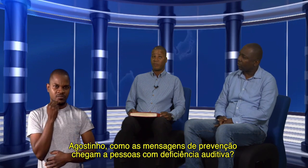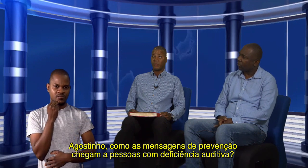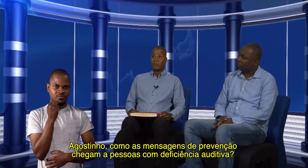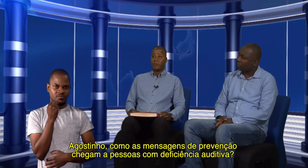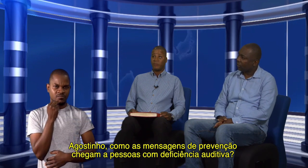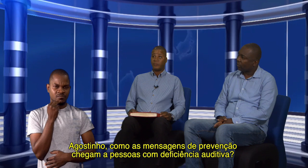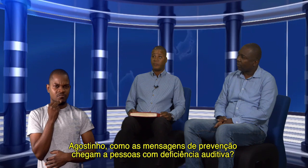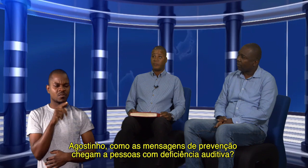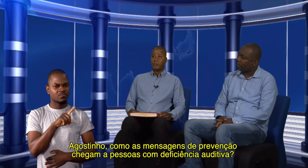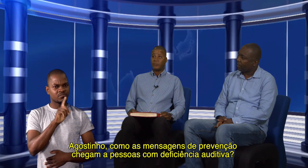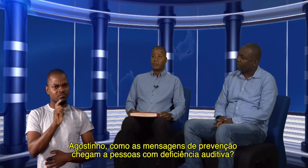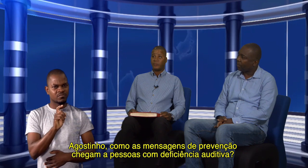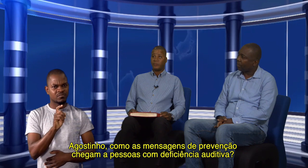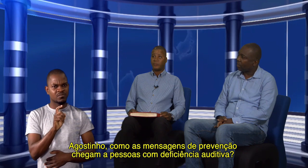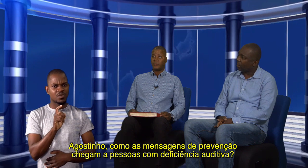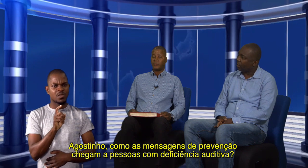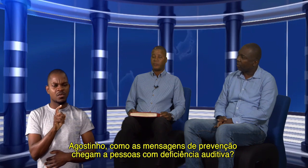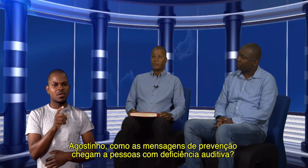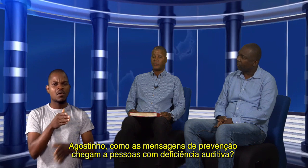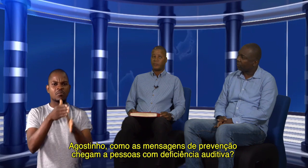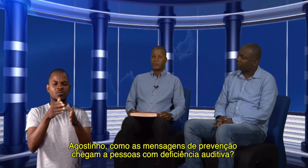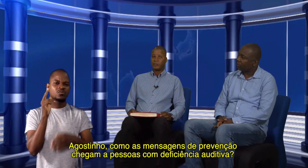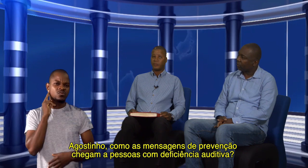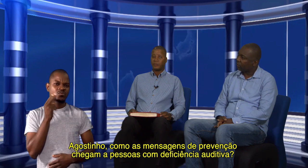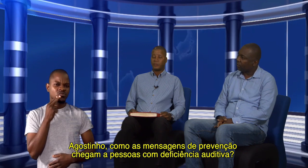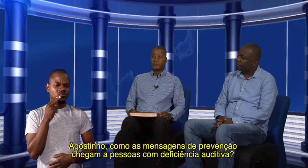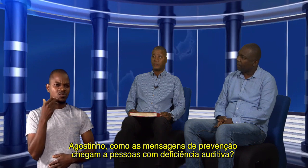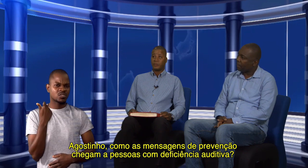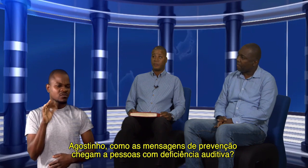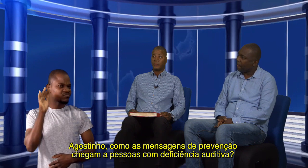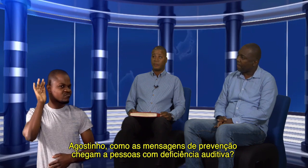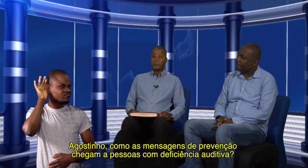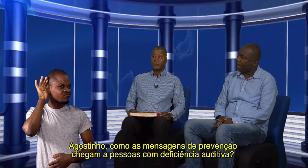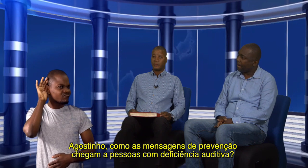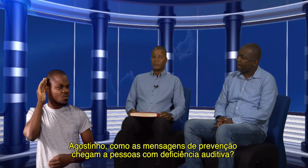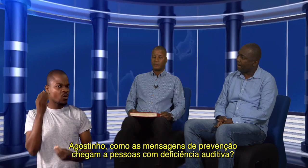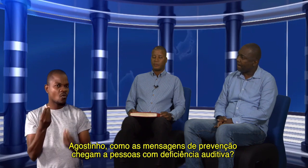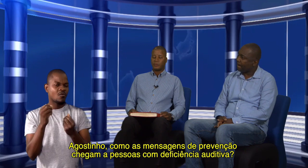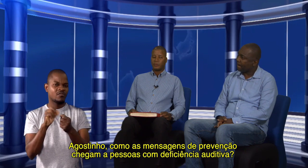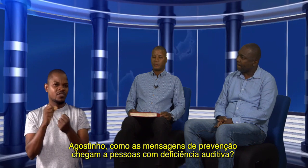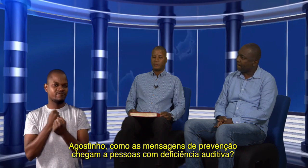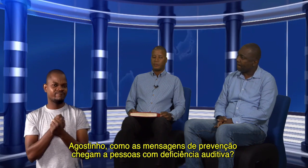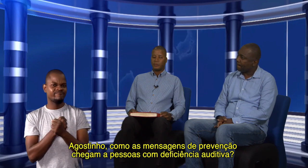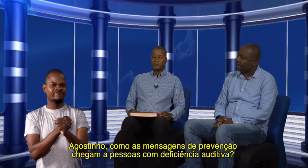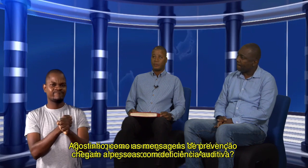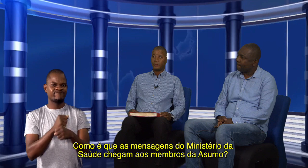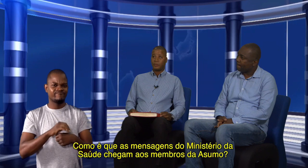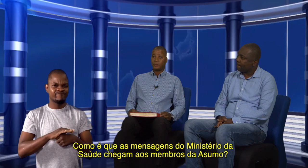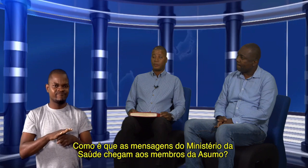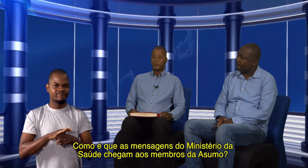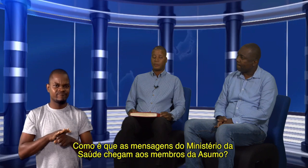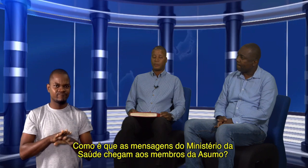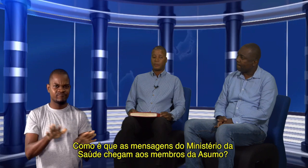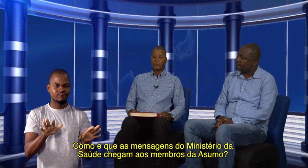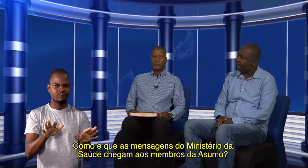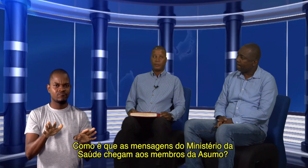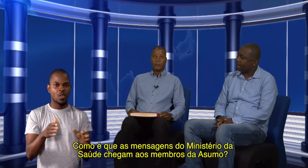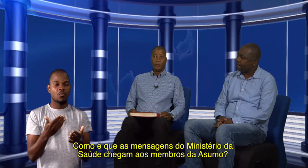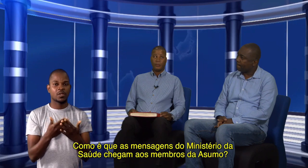Quero saber de si como é que chega essa informação da prevenção, as mensagens que tem dado o Ministério